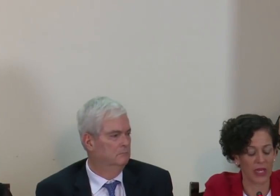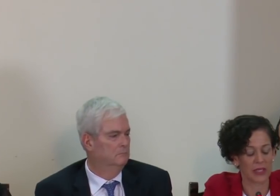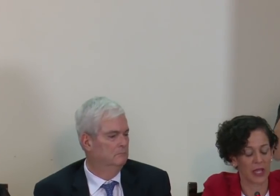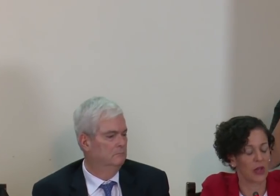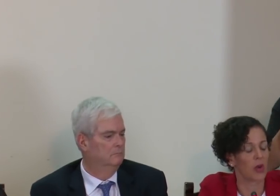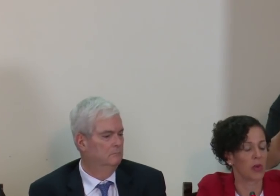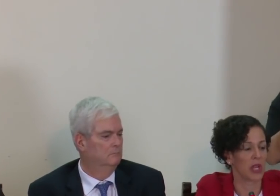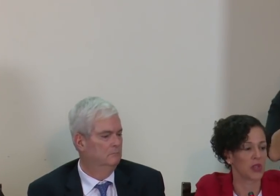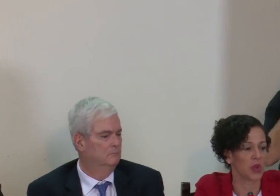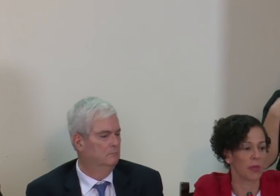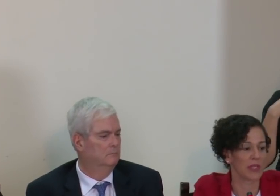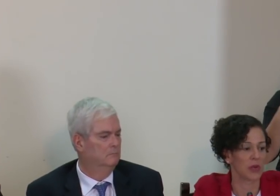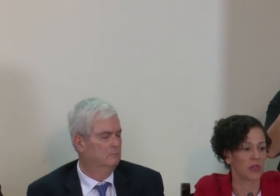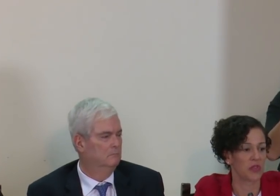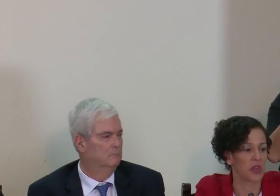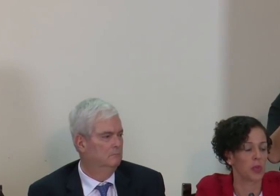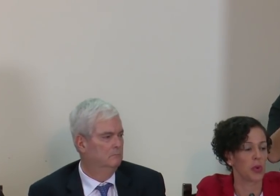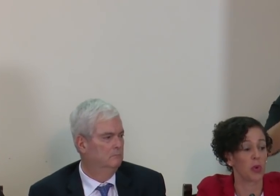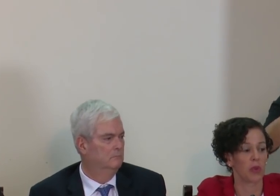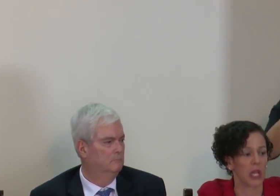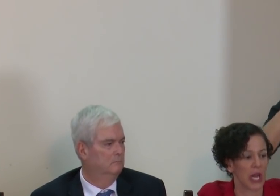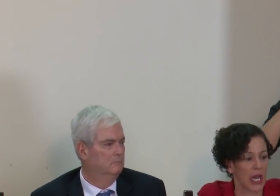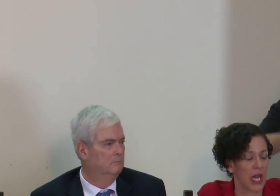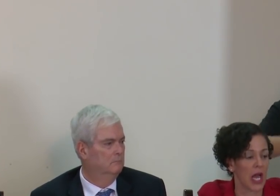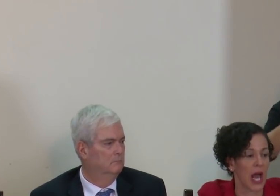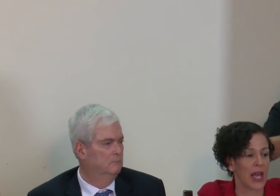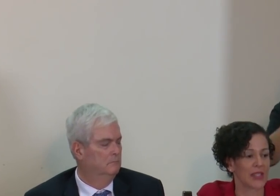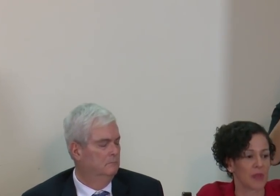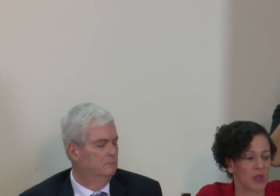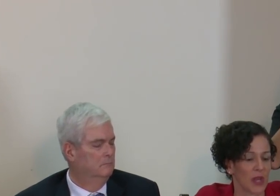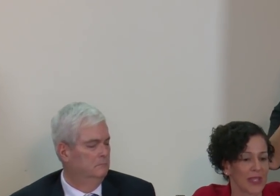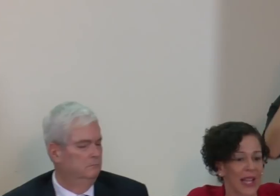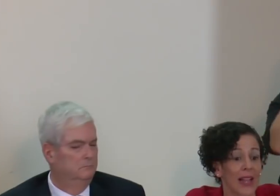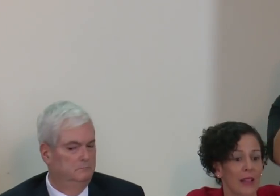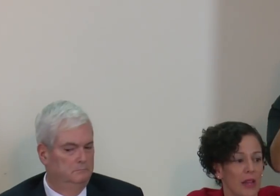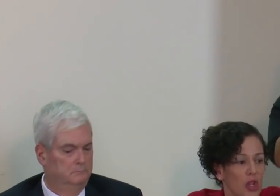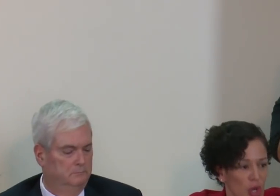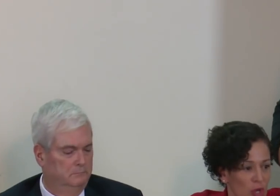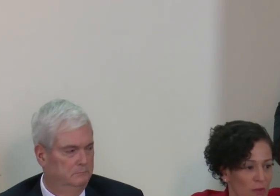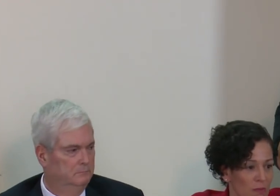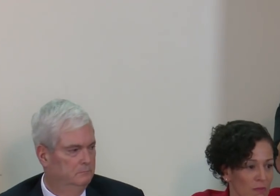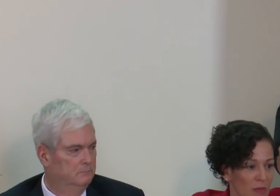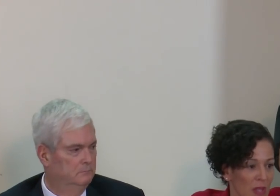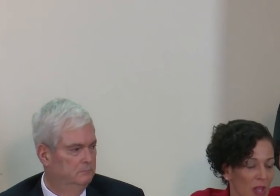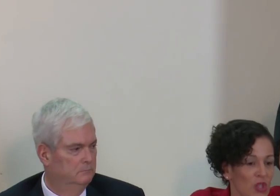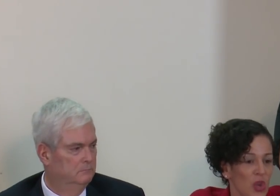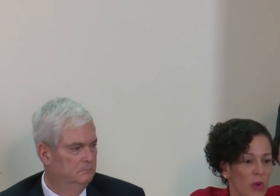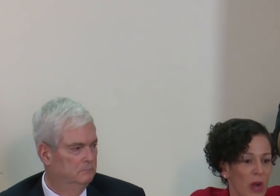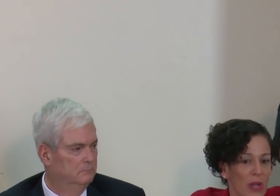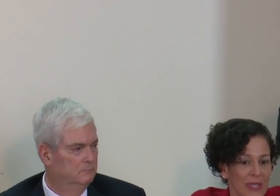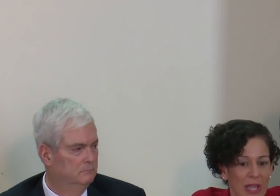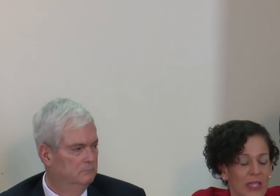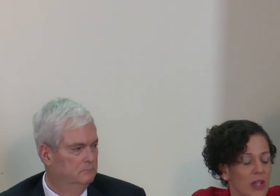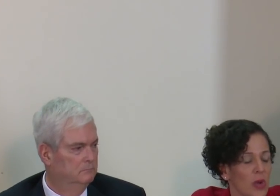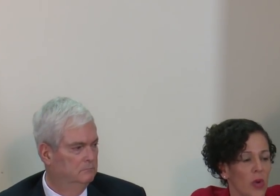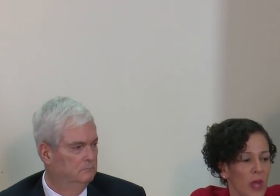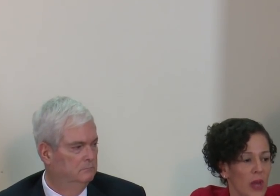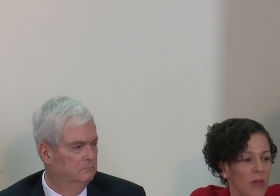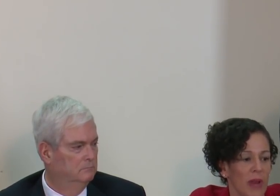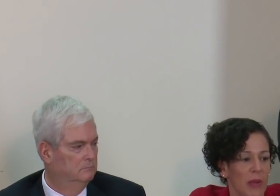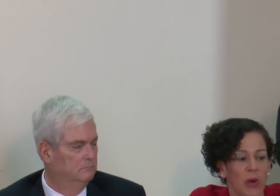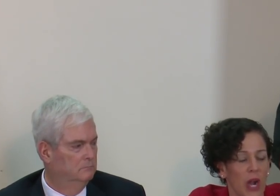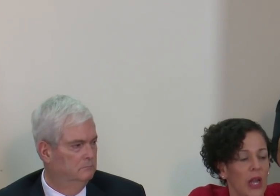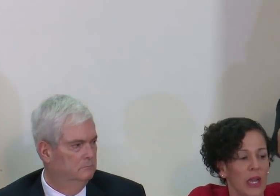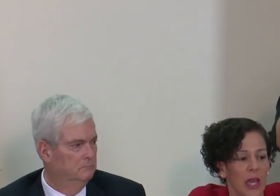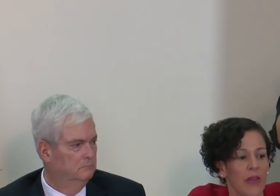el Ministerio de Comunicación va a hacer un esfuerzo por comunicar a las personas en el territorio sobre lo que está haciendo el